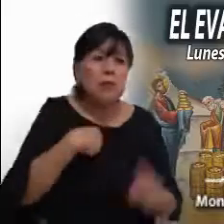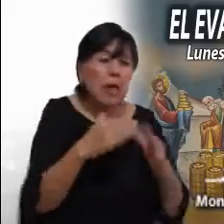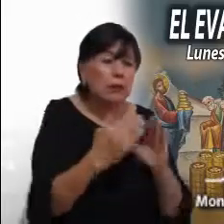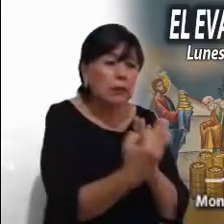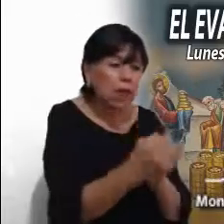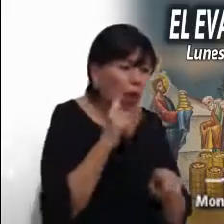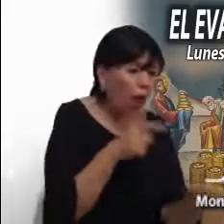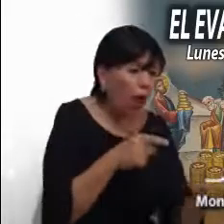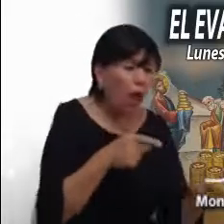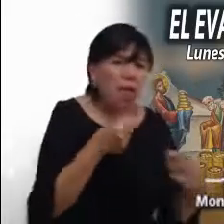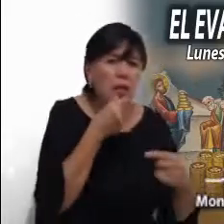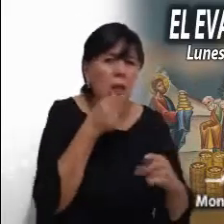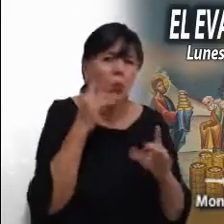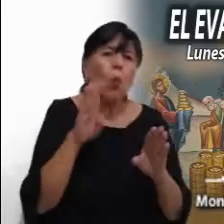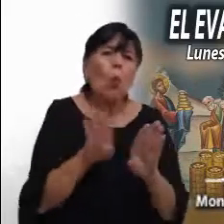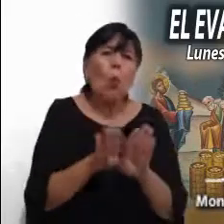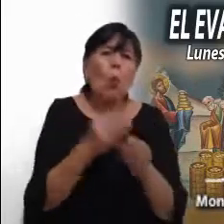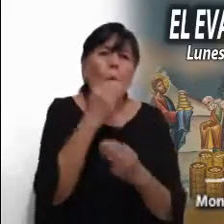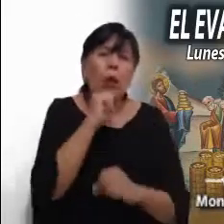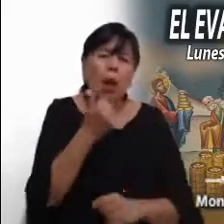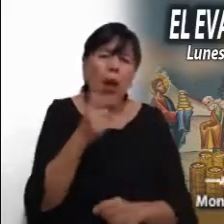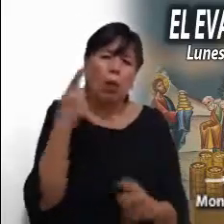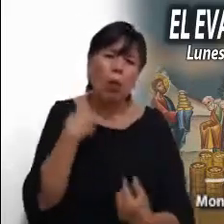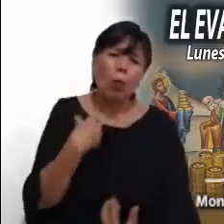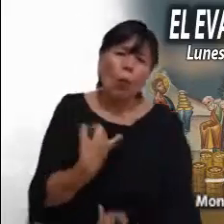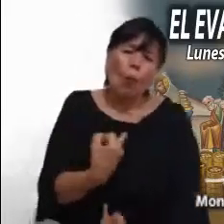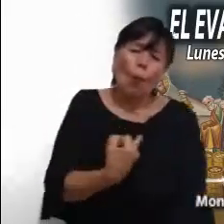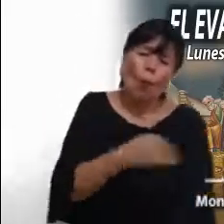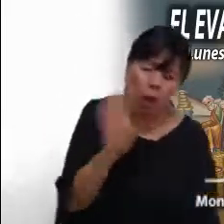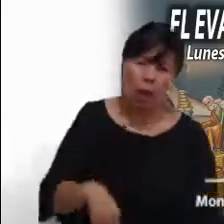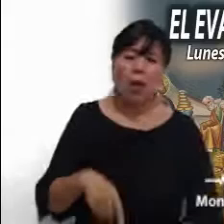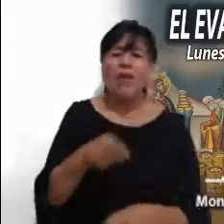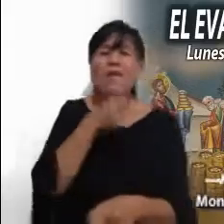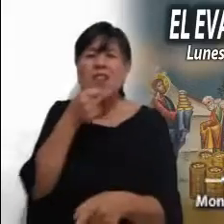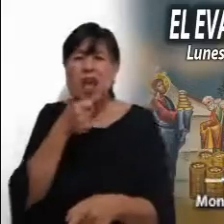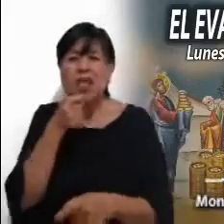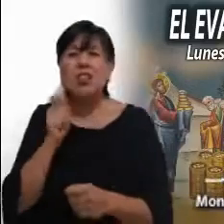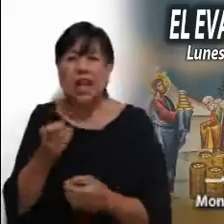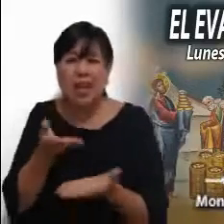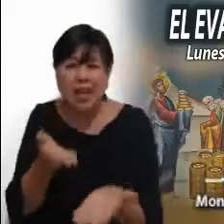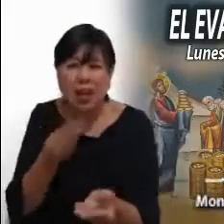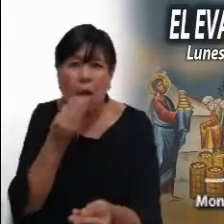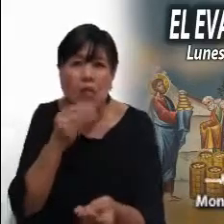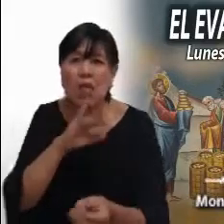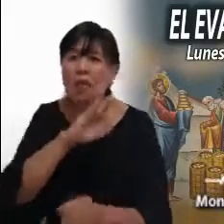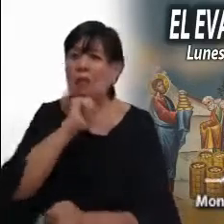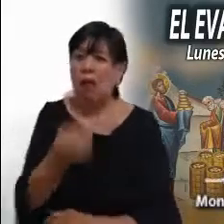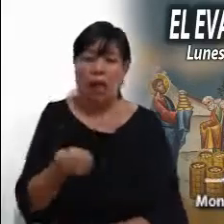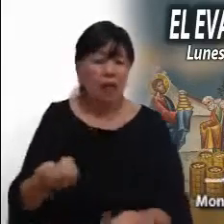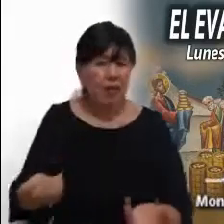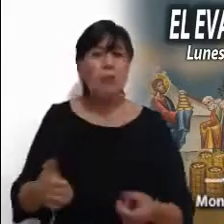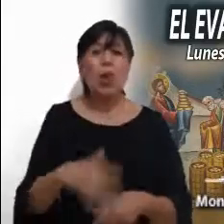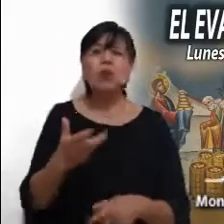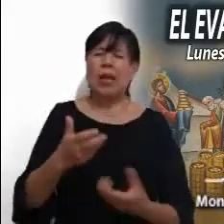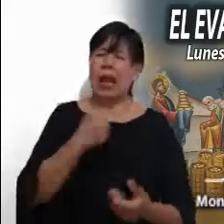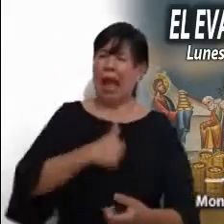niños que mueren de desnutrición, ancianos que no tienen a nadie que les alimente. Mientras